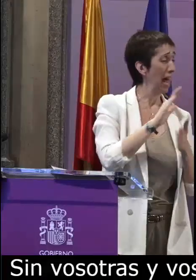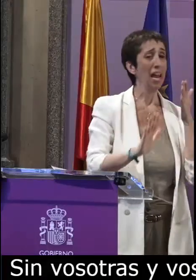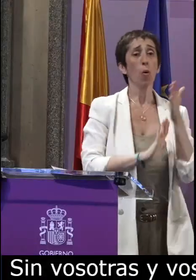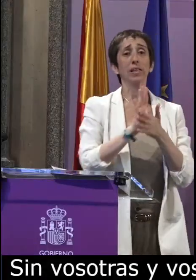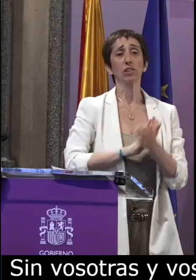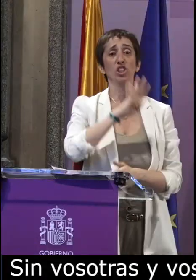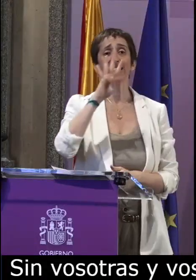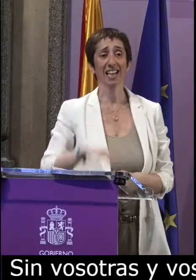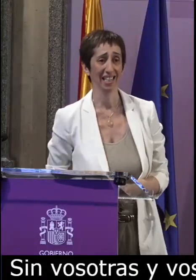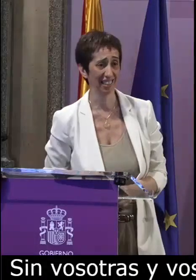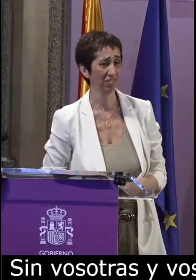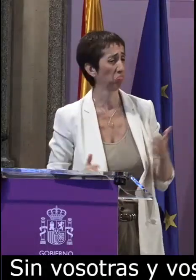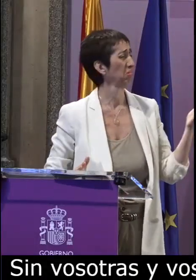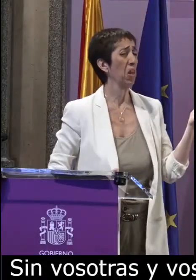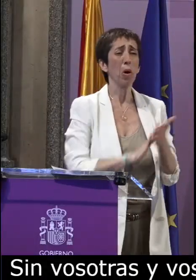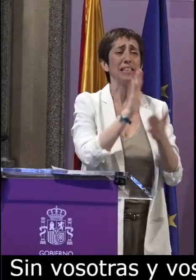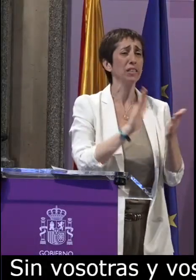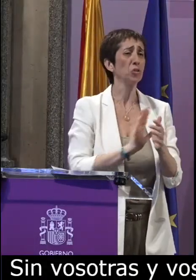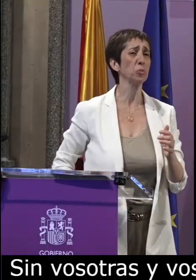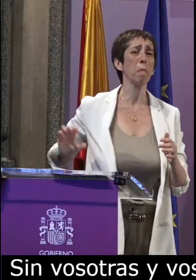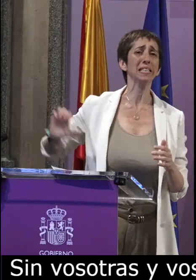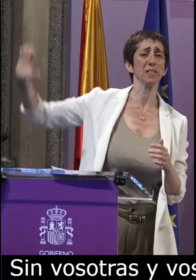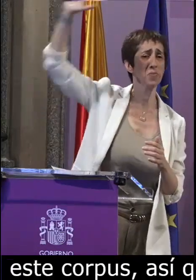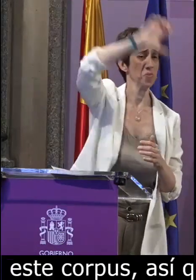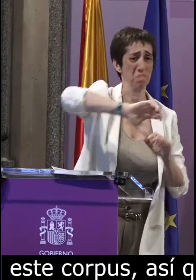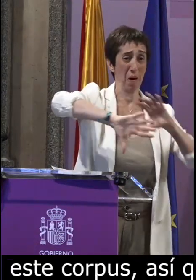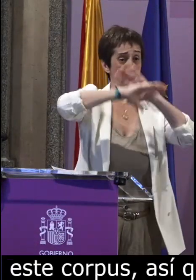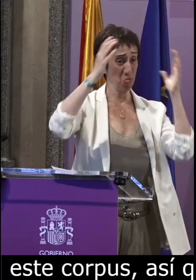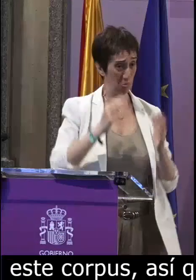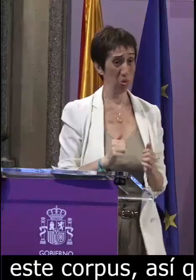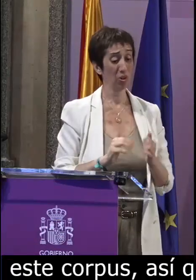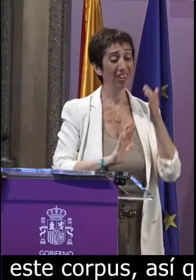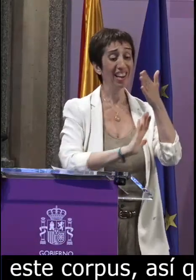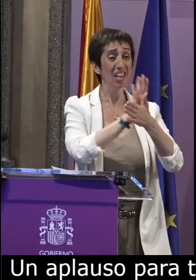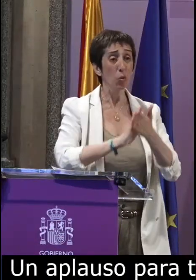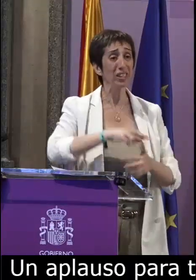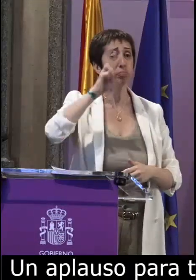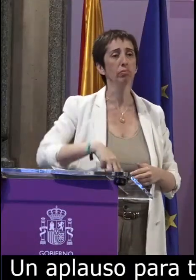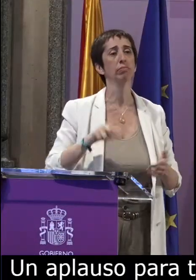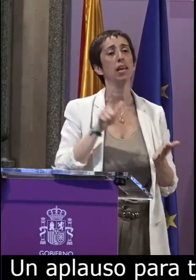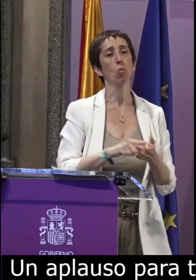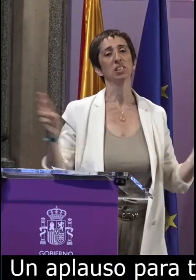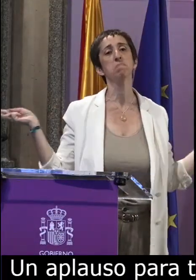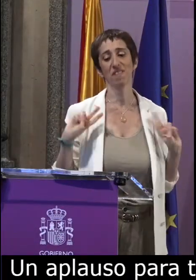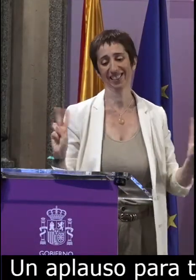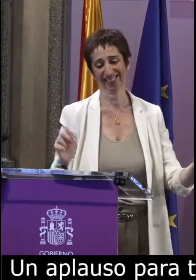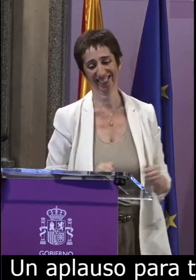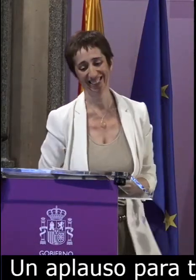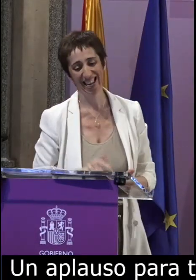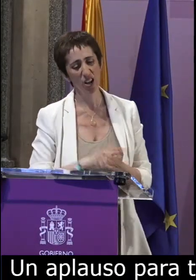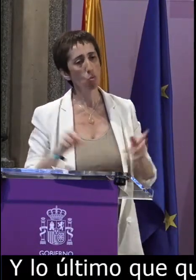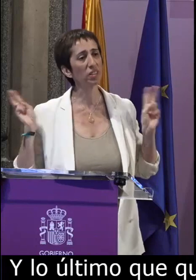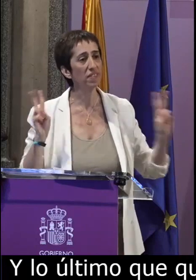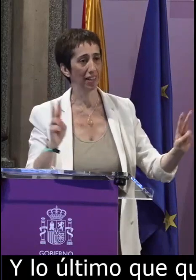y lo último que quiero decir es que la lengua de signos española y la lengua de signos catalana las diferentes lenguas de signos son